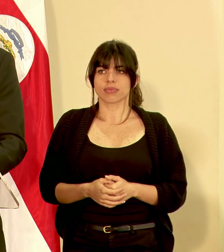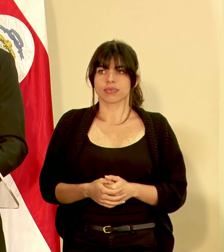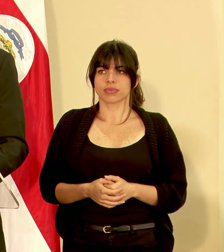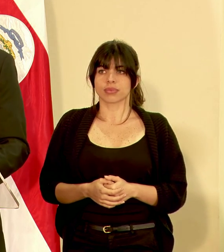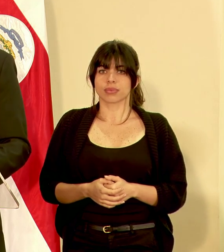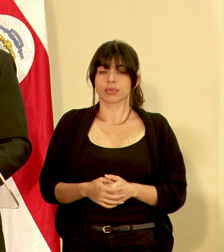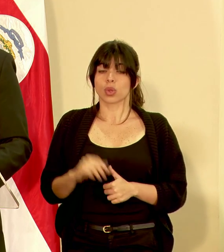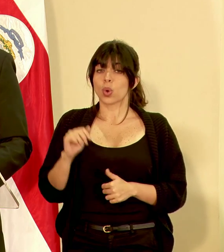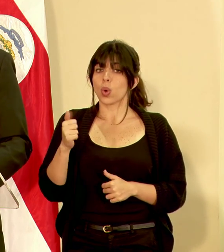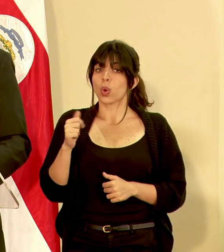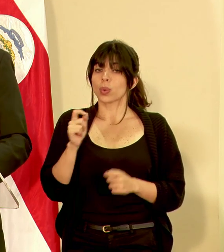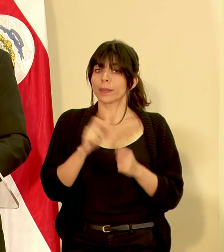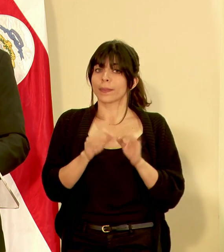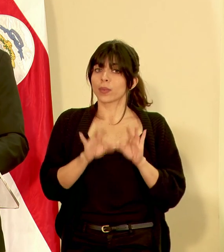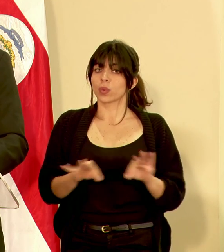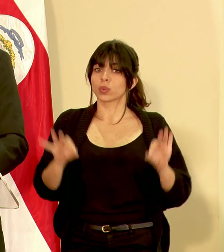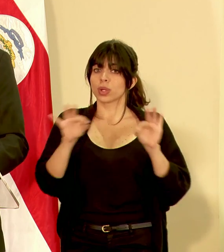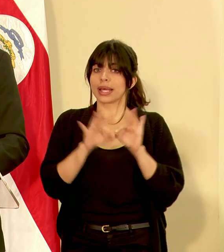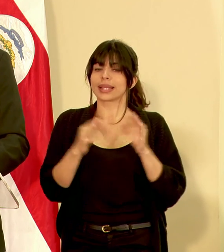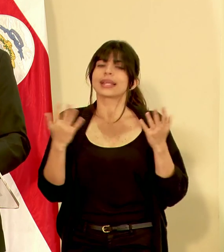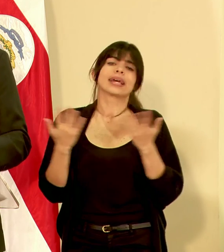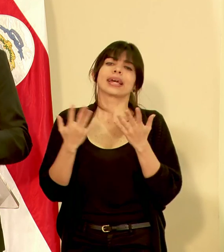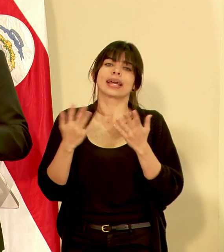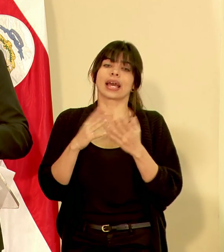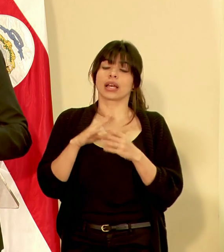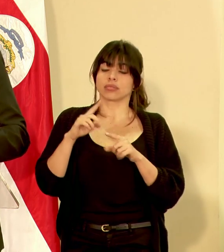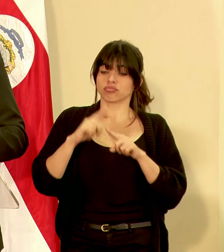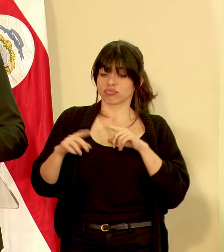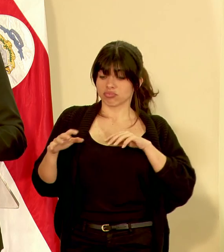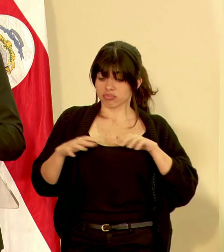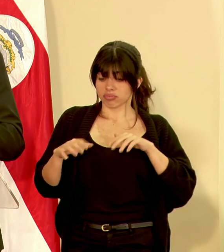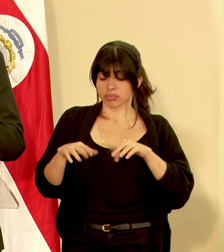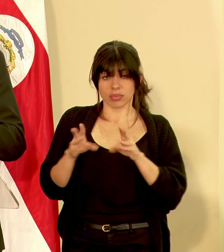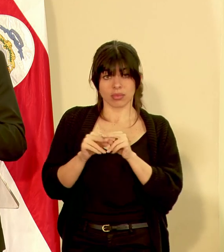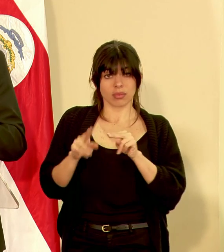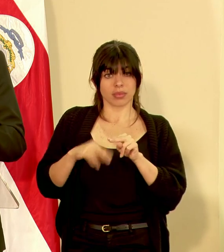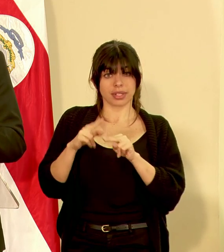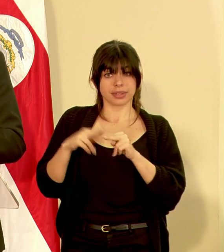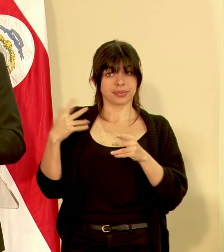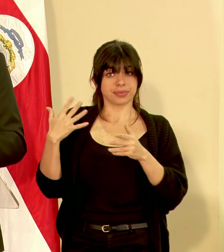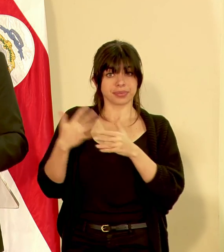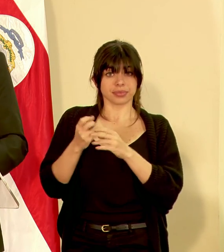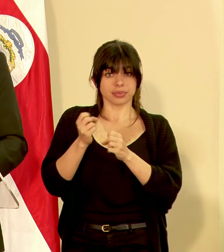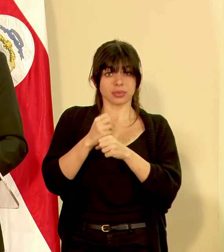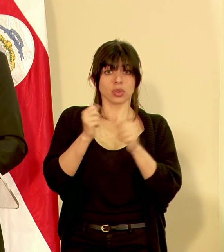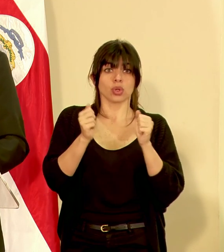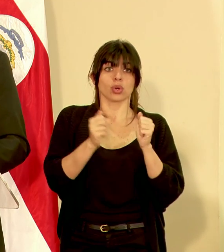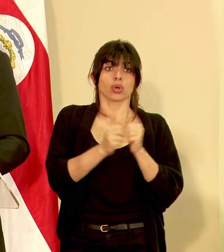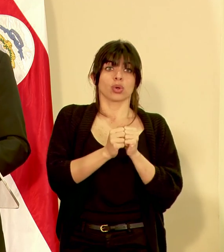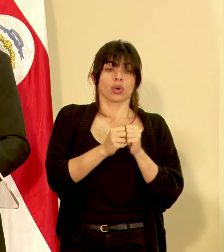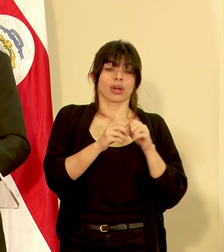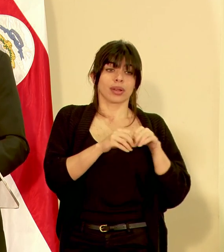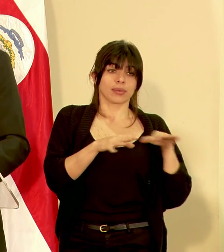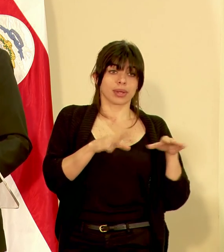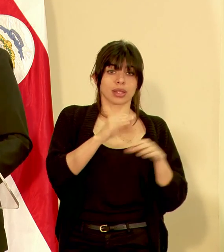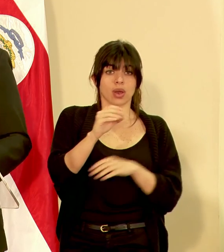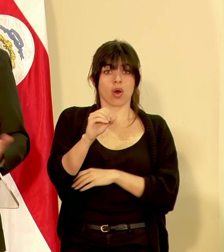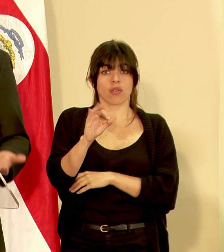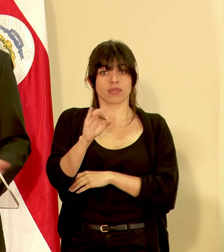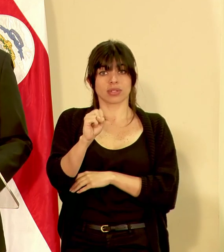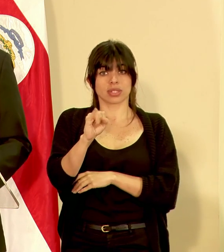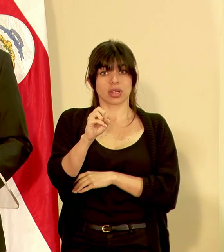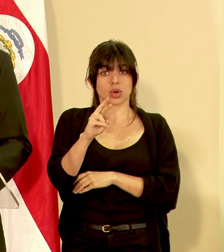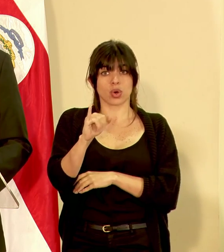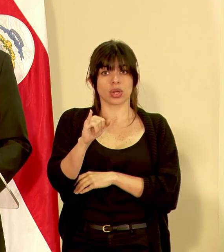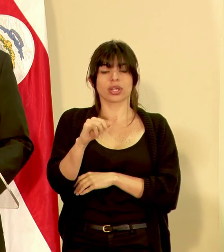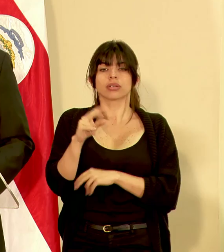otro aspecto importante es que dentro de las acciones que la comisión ha venido realizando en conjunto con la red y el oxicori ha